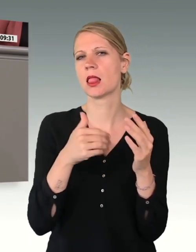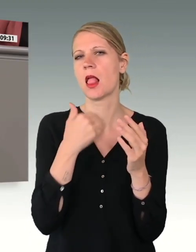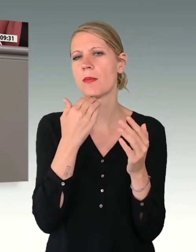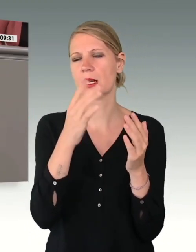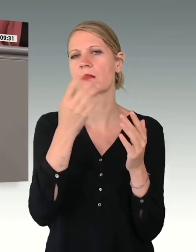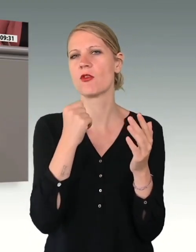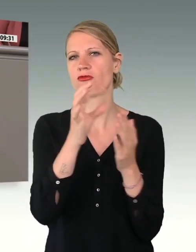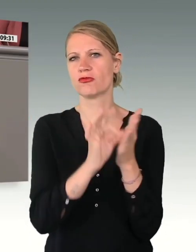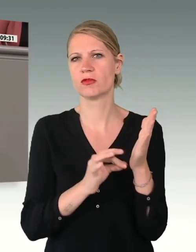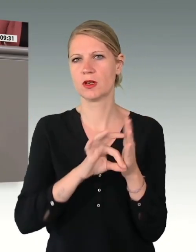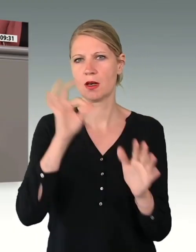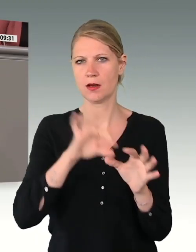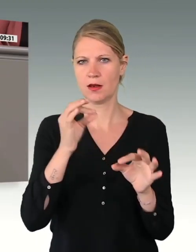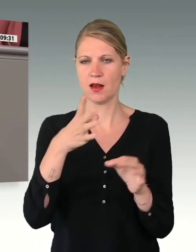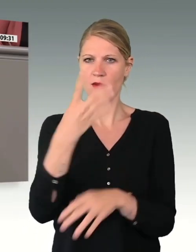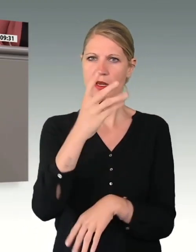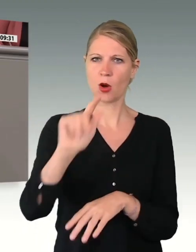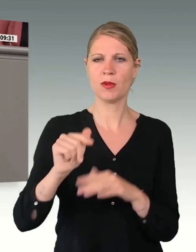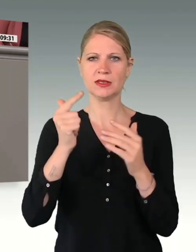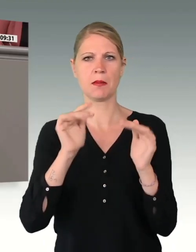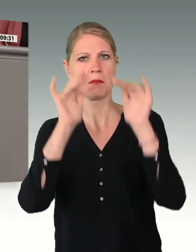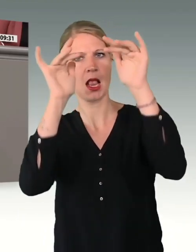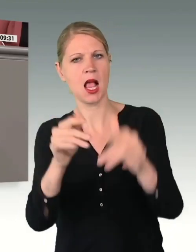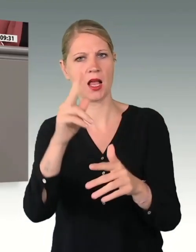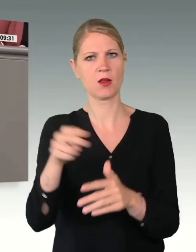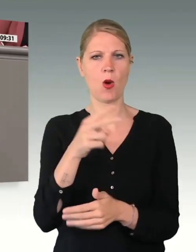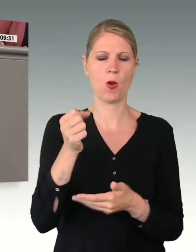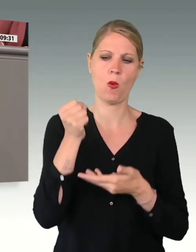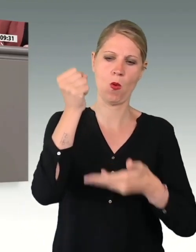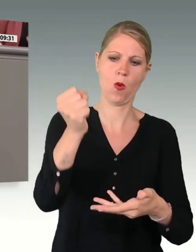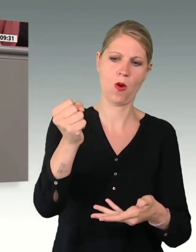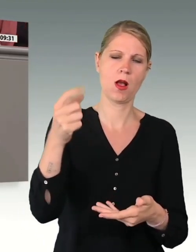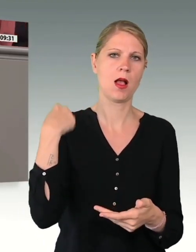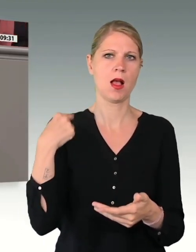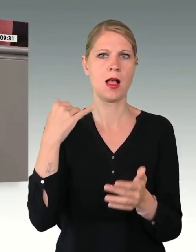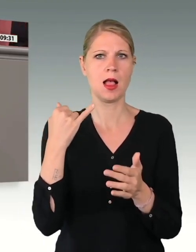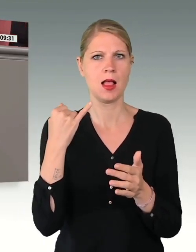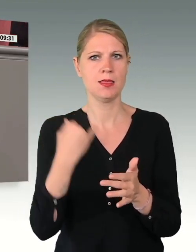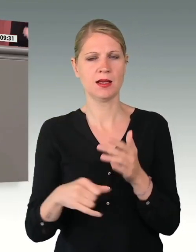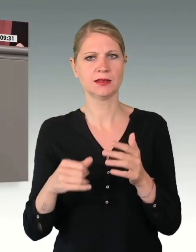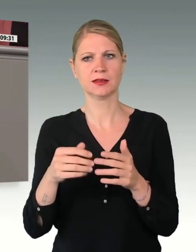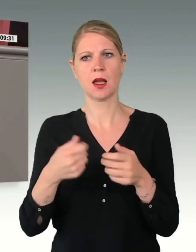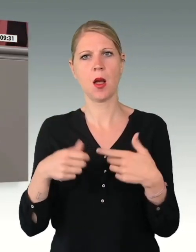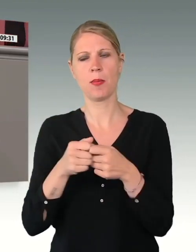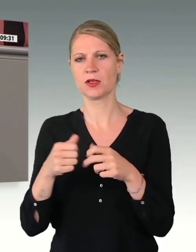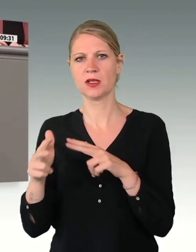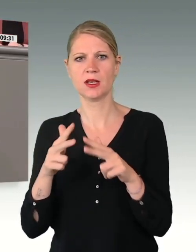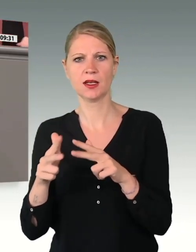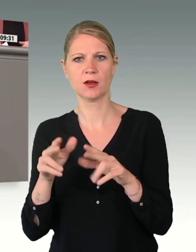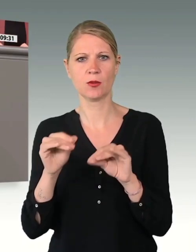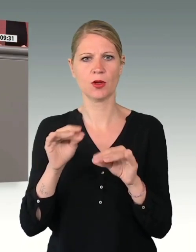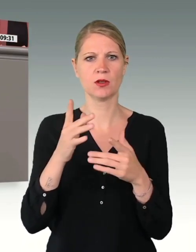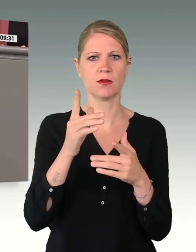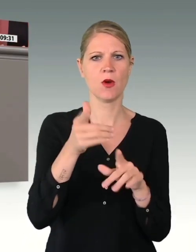4,7 Milliarden Euro. So viel wurde durch die letzte Bundesregierung in Bau- und in Sanierungsmaßnahmen verwendet.